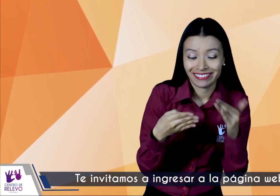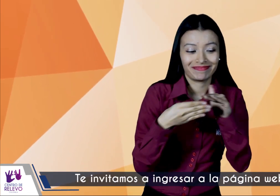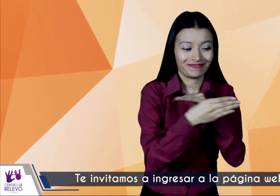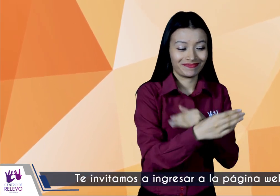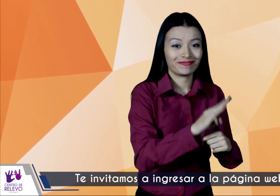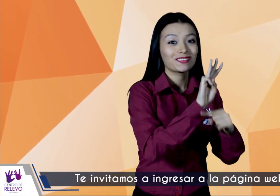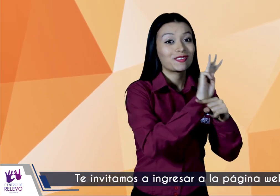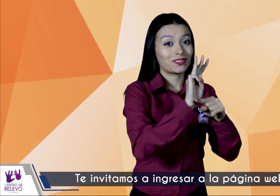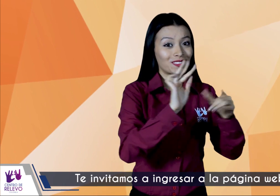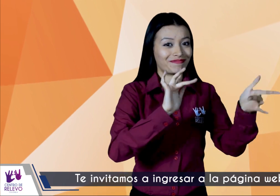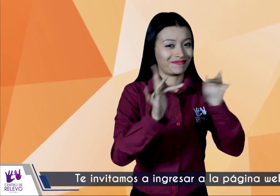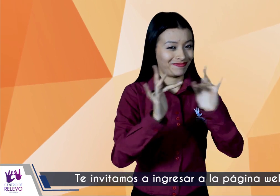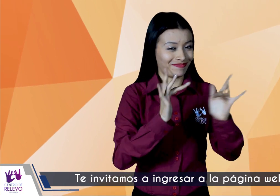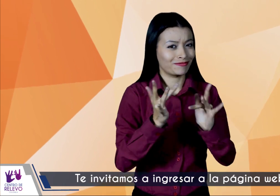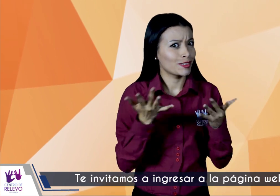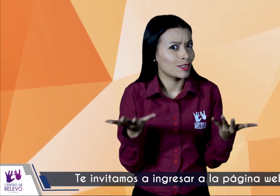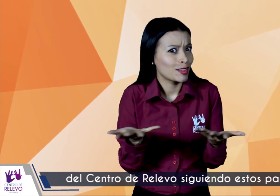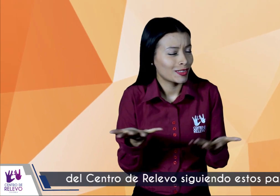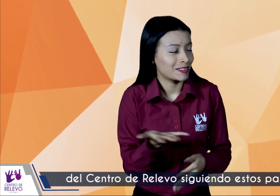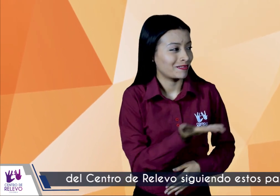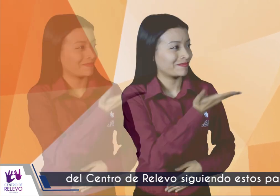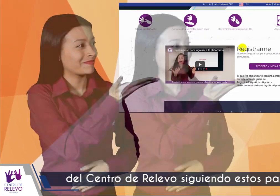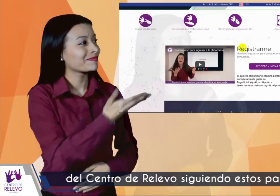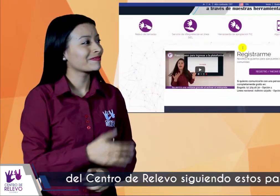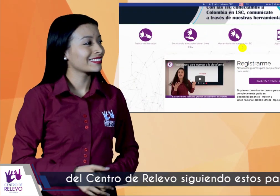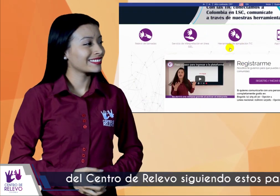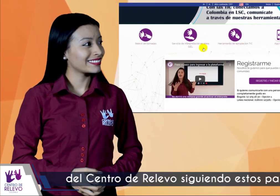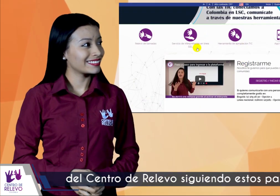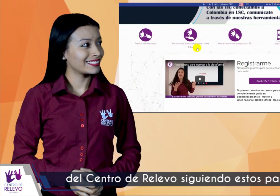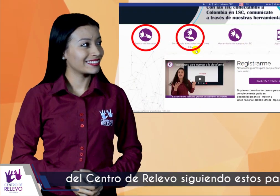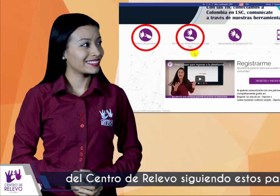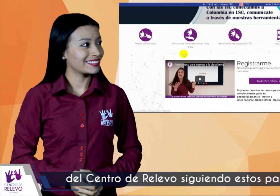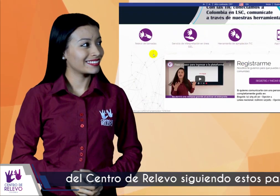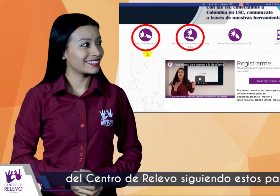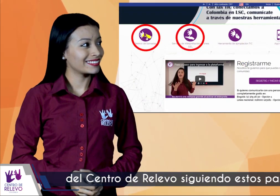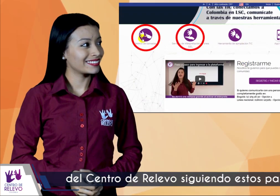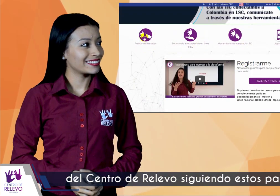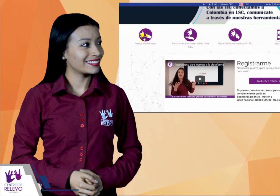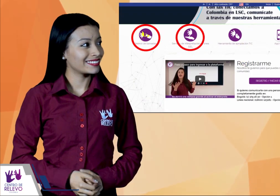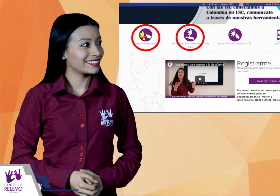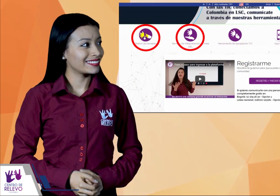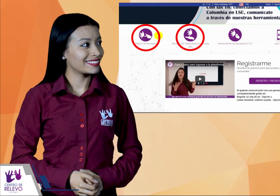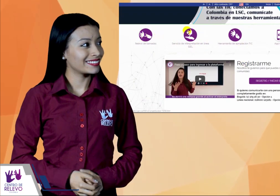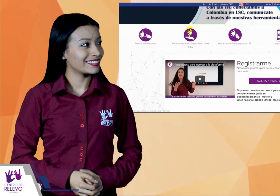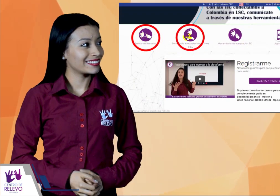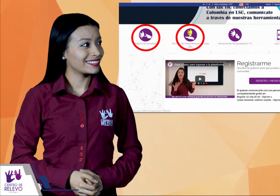Te invitamos a ingresar a la página web del Centro de Relevo siguiendo estos pasos.